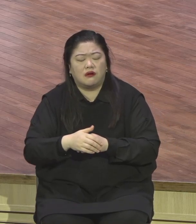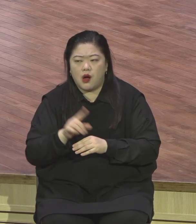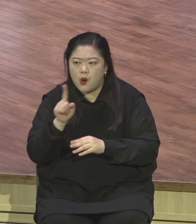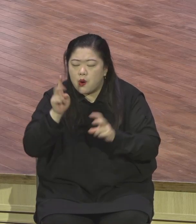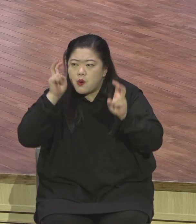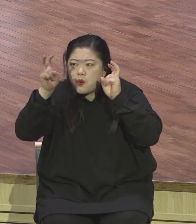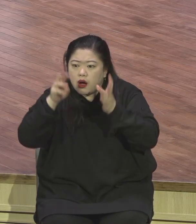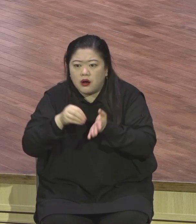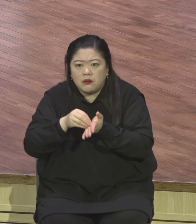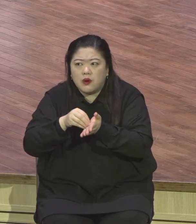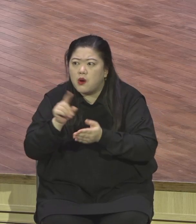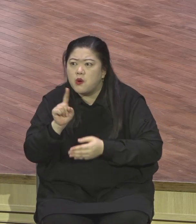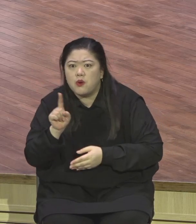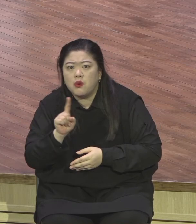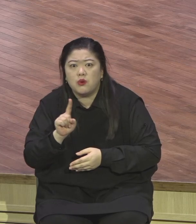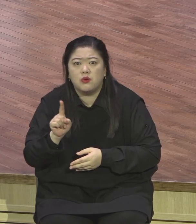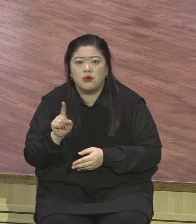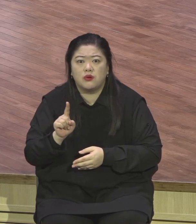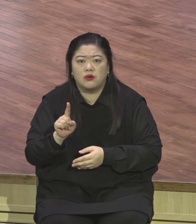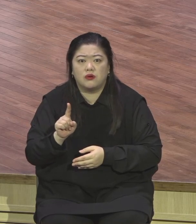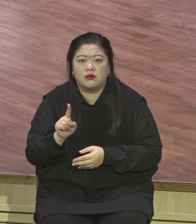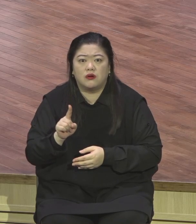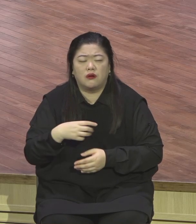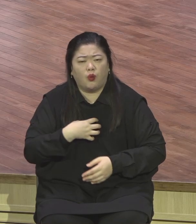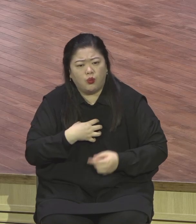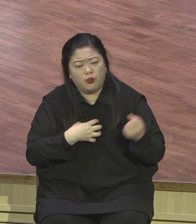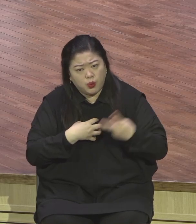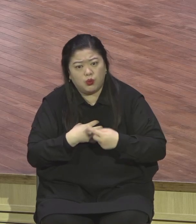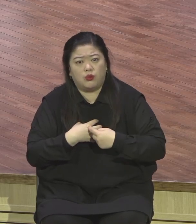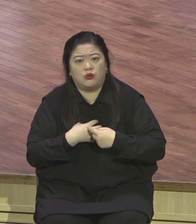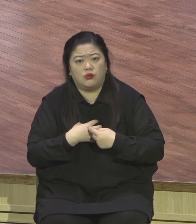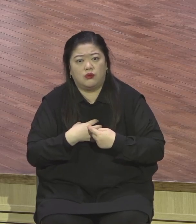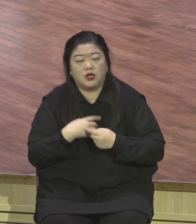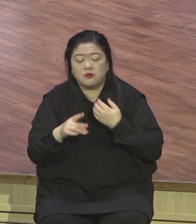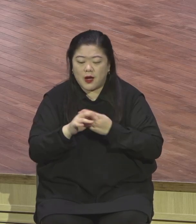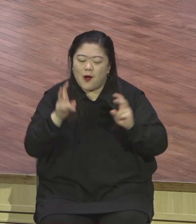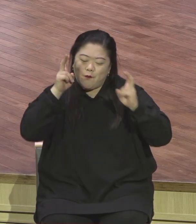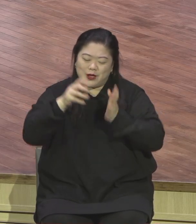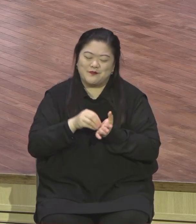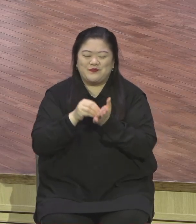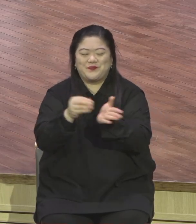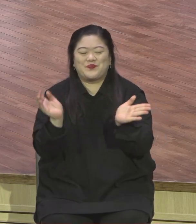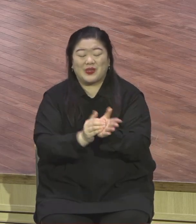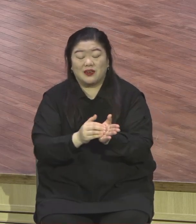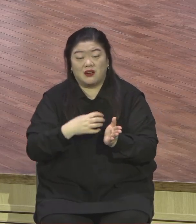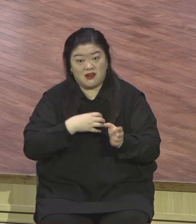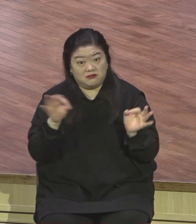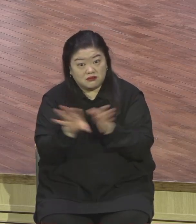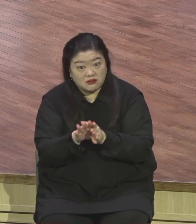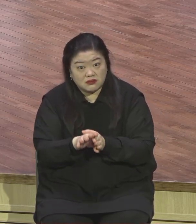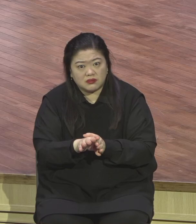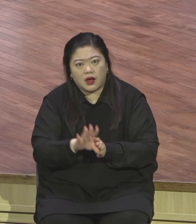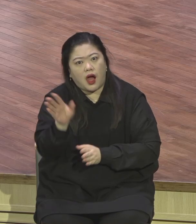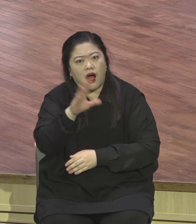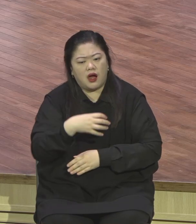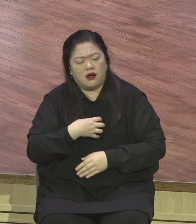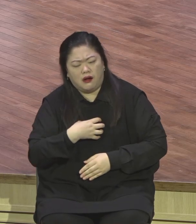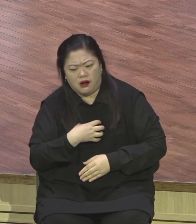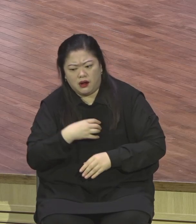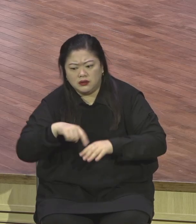사업하는 분들 모두 다 취직을 하고 사업의 문이 그렇게 열린다 해도 그 짐은 또 다른 형태로 그렇게